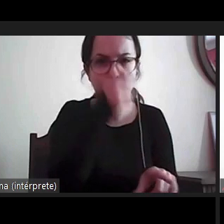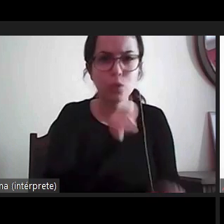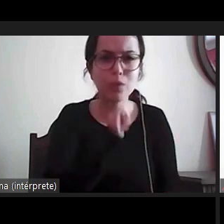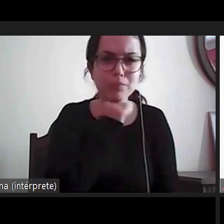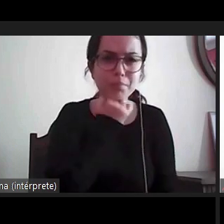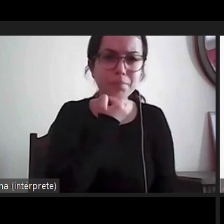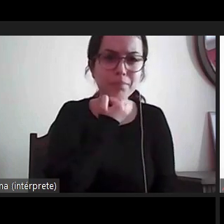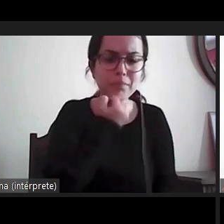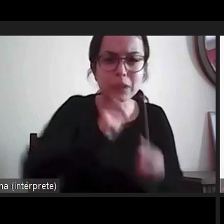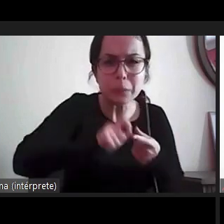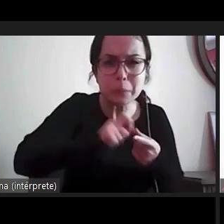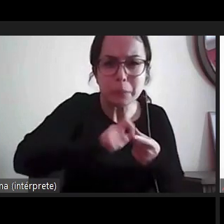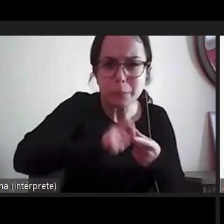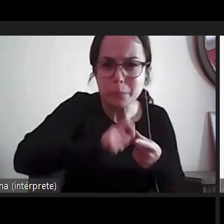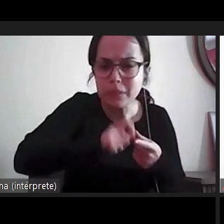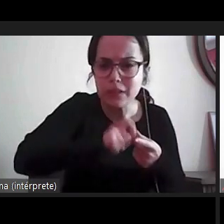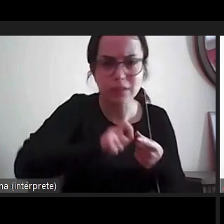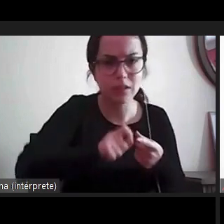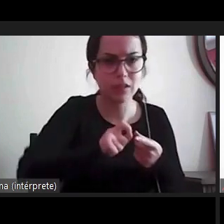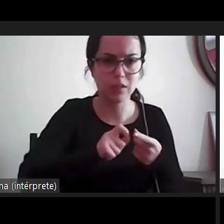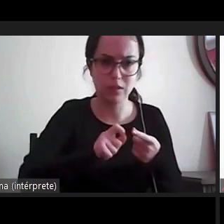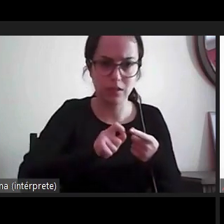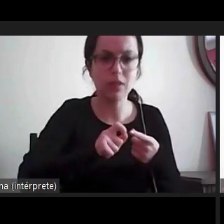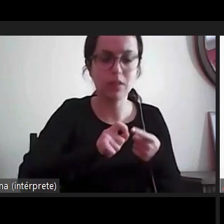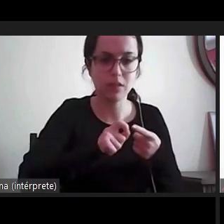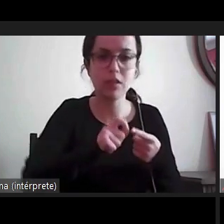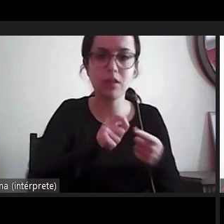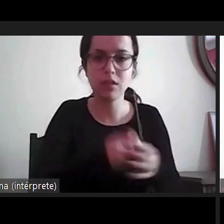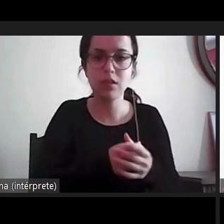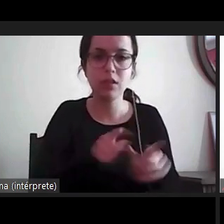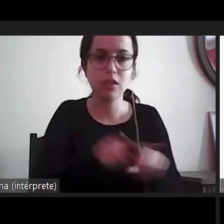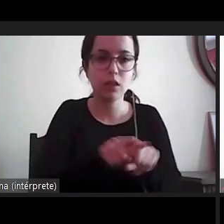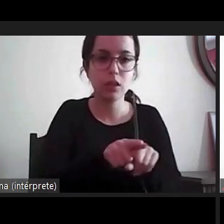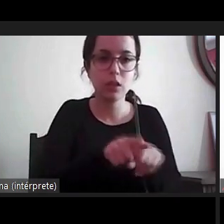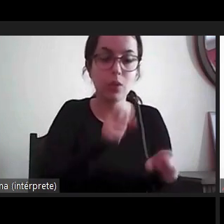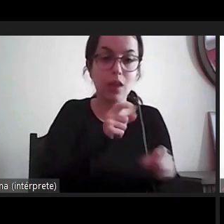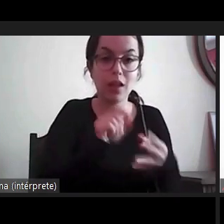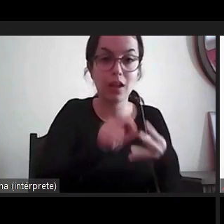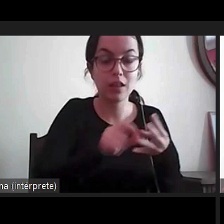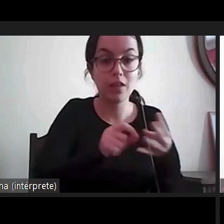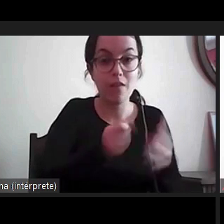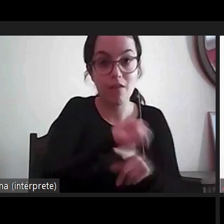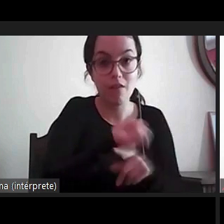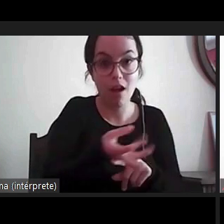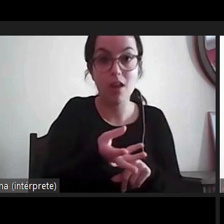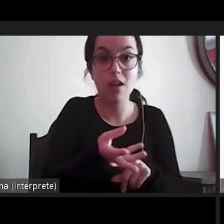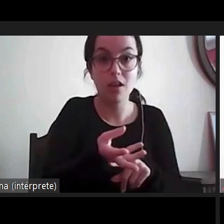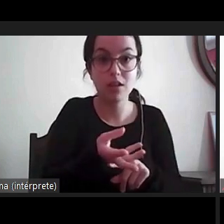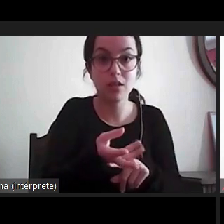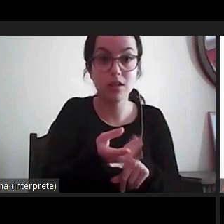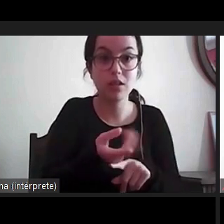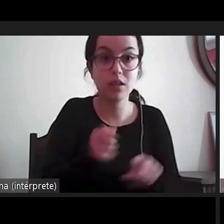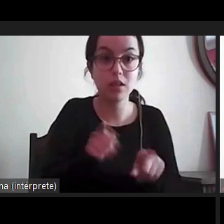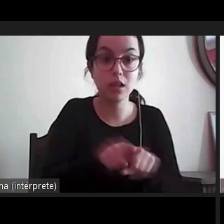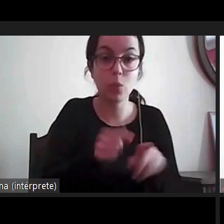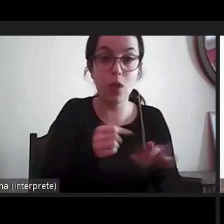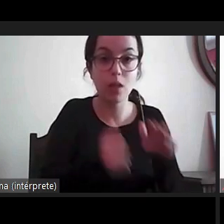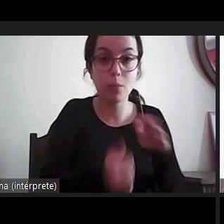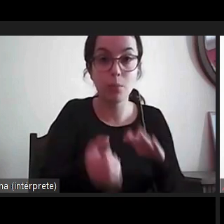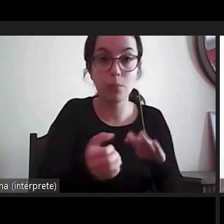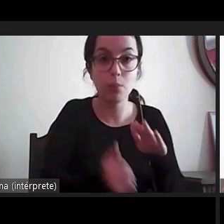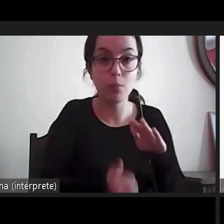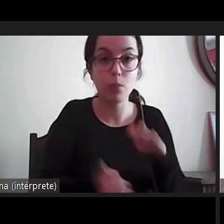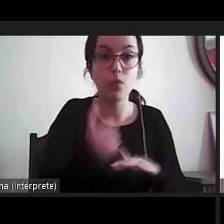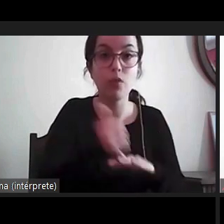muito estritos portanto exige aqui uma conjugação de características que faz com que o provedor de justiça seja